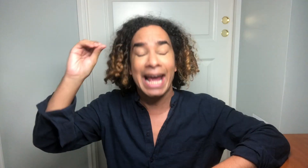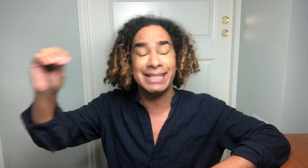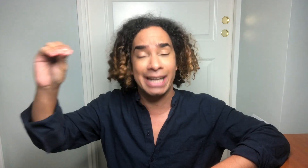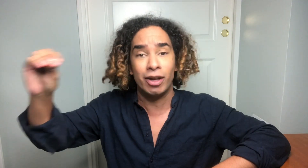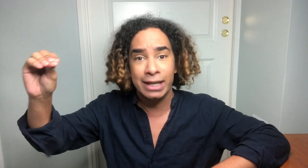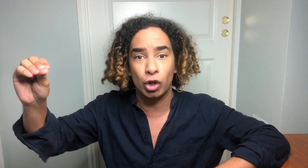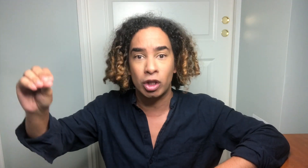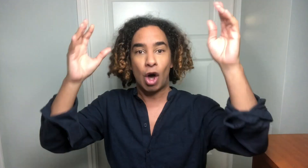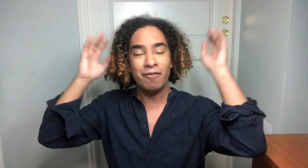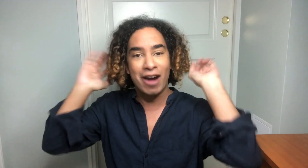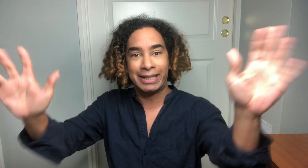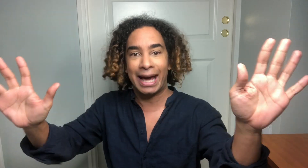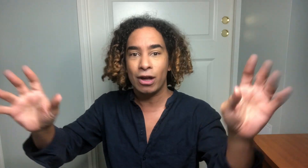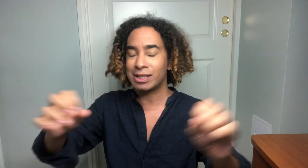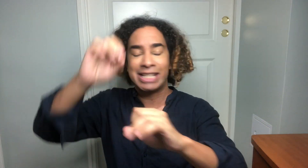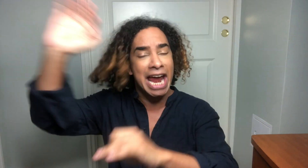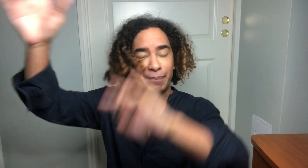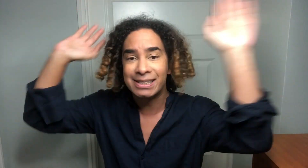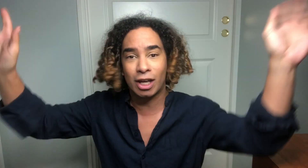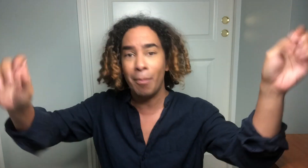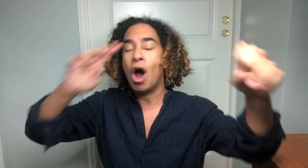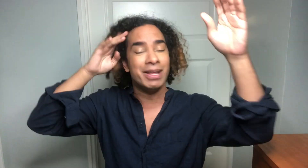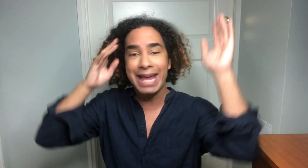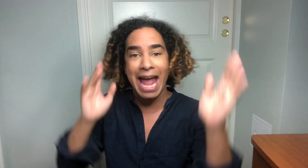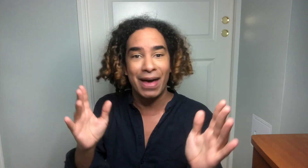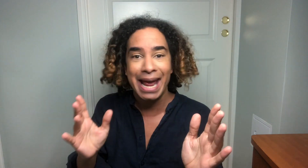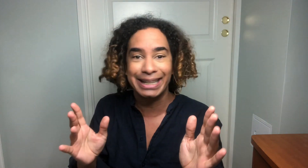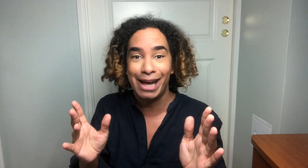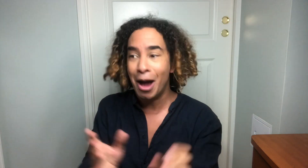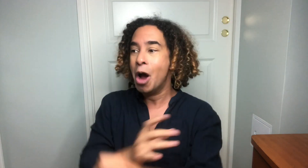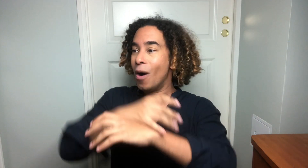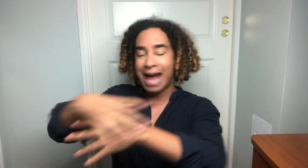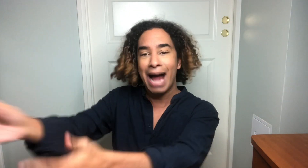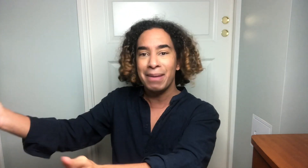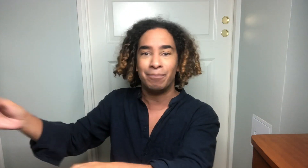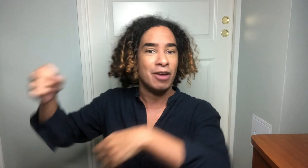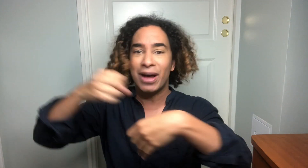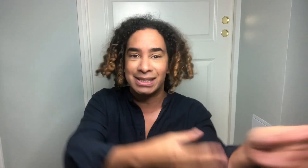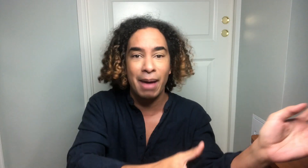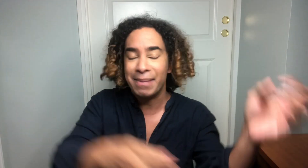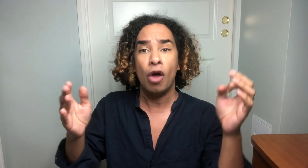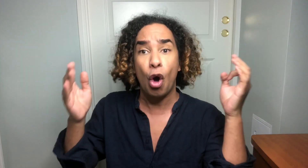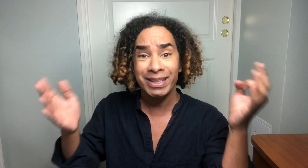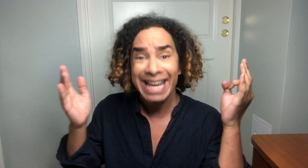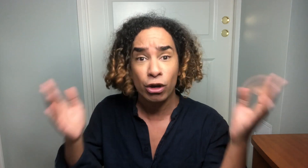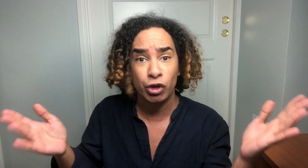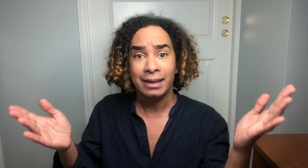Helt siden han gikk ut så har han vært der, altså jeg ser det på Instagram han er der hele tiden og han henger med dem, feste med dem. Når han gikk ut, det